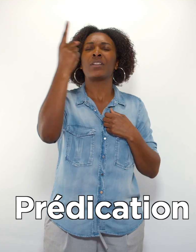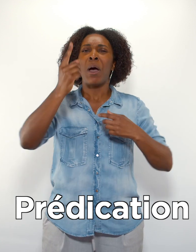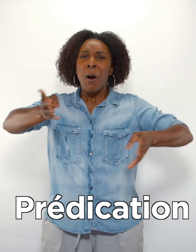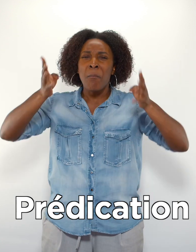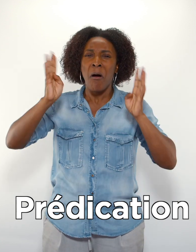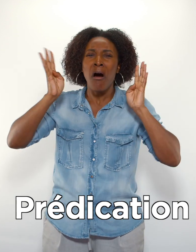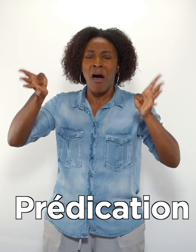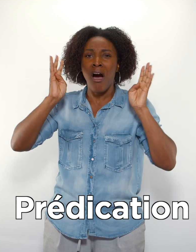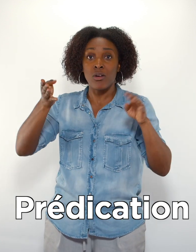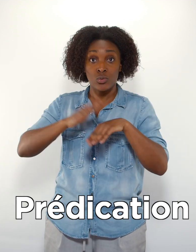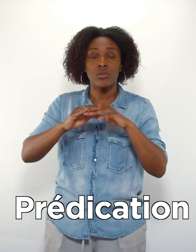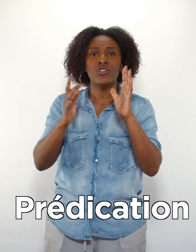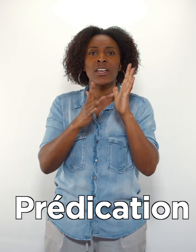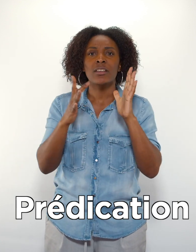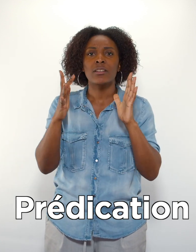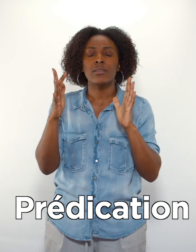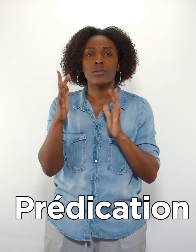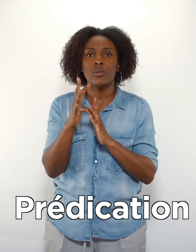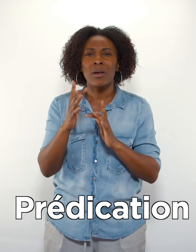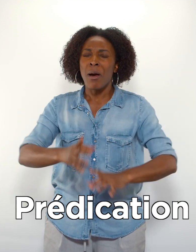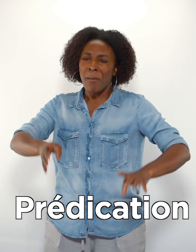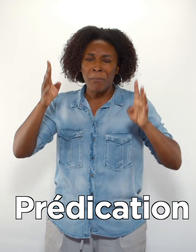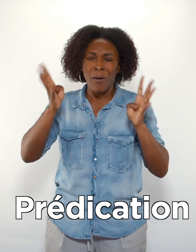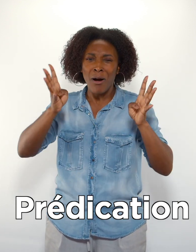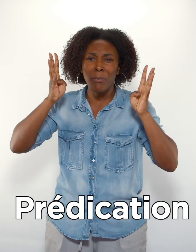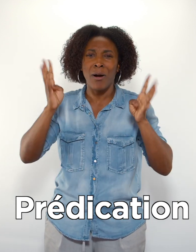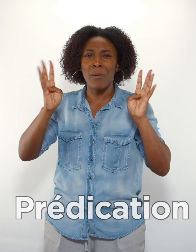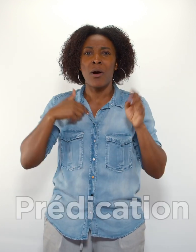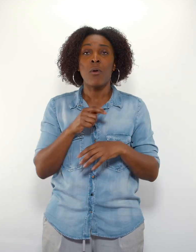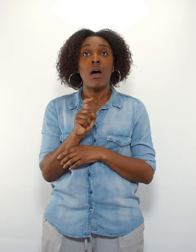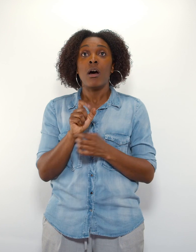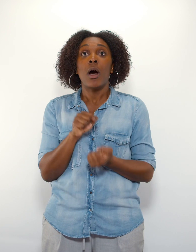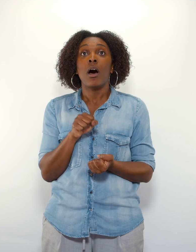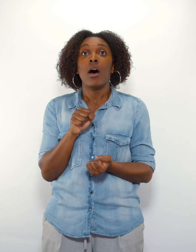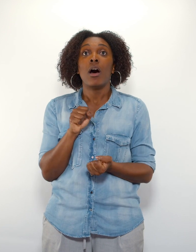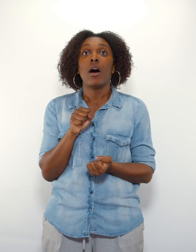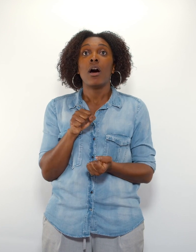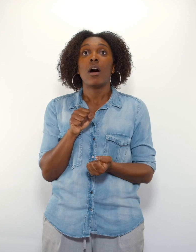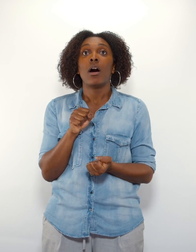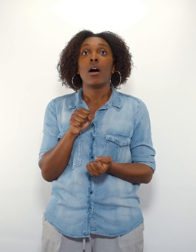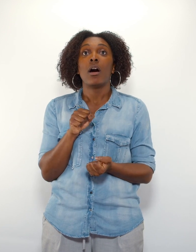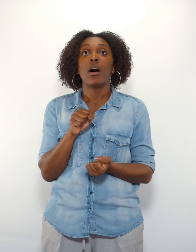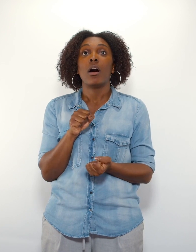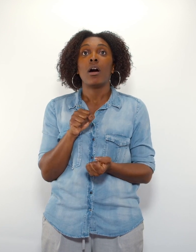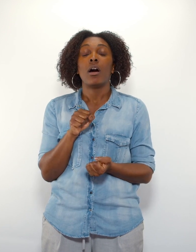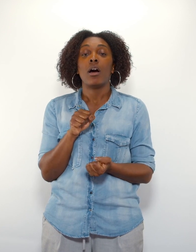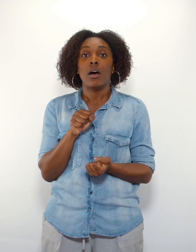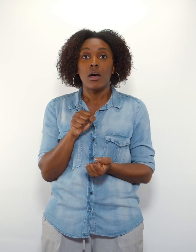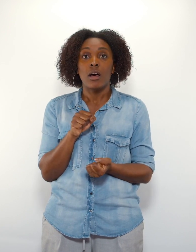message qui était Jésus-Christ. Et pendant qu'il prêchait le message, j'étais comme scotché sur ma chaise. Et